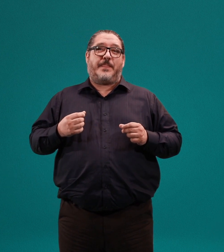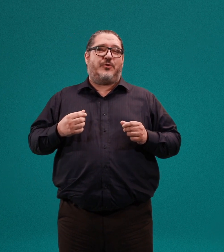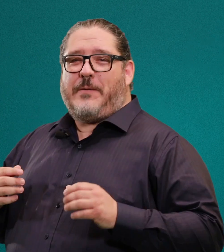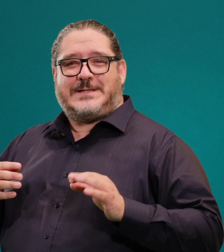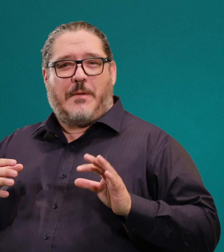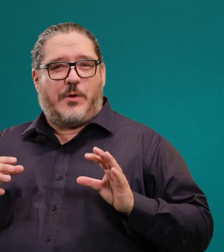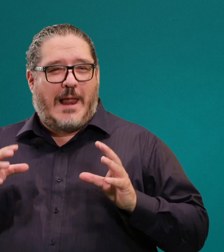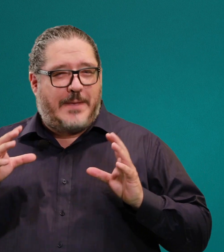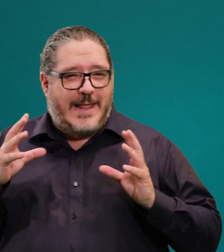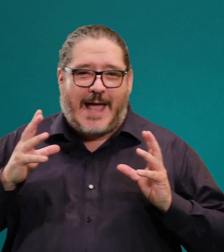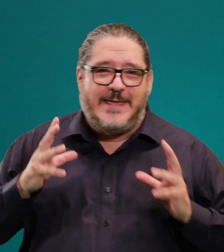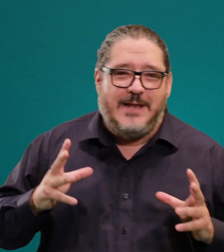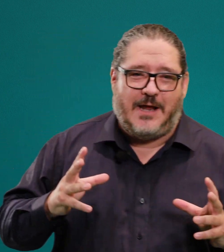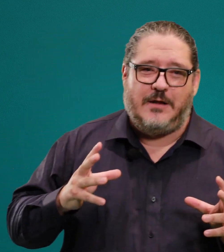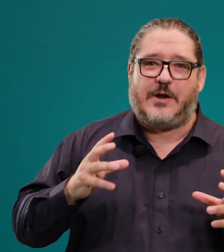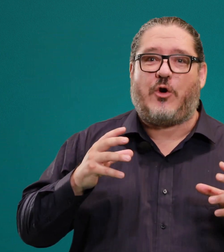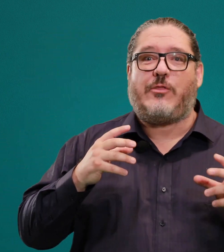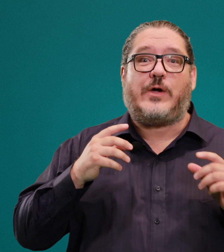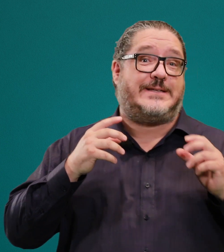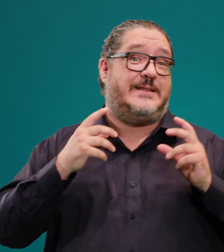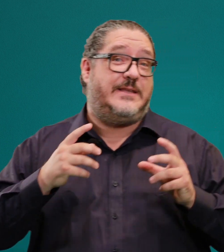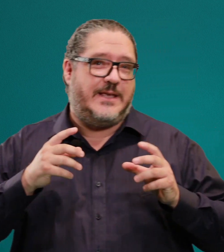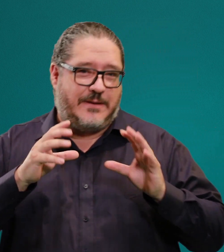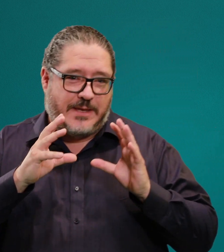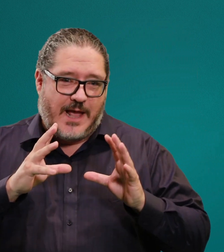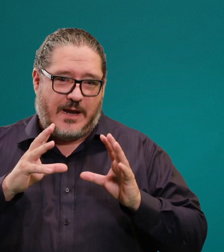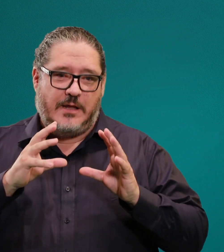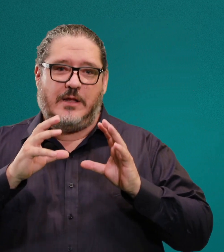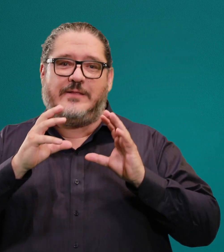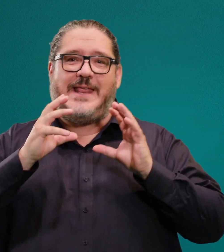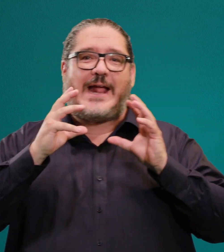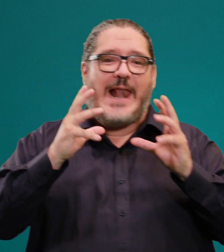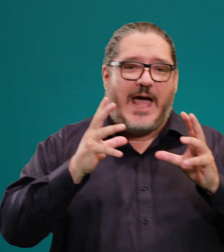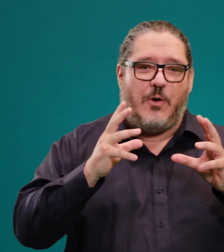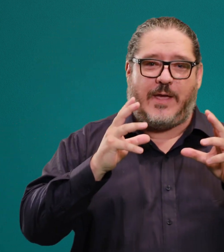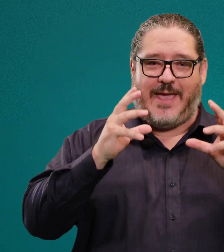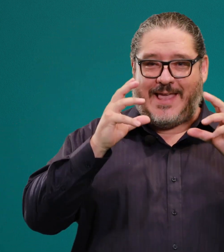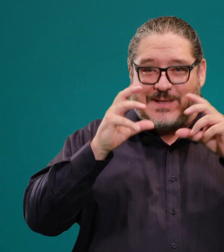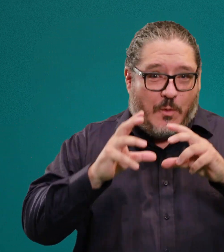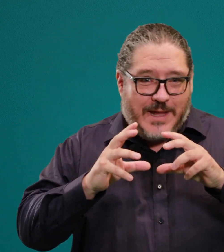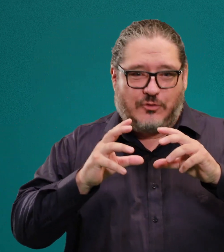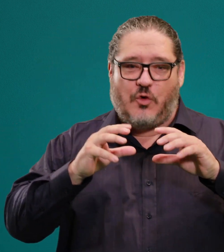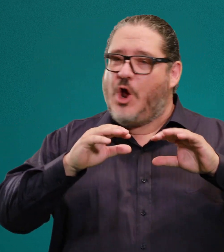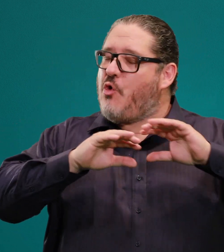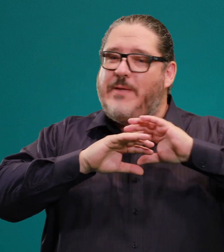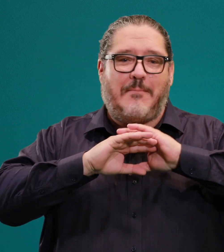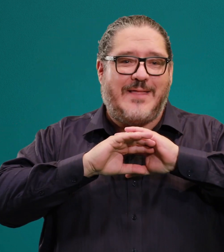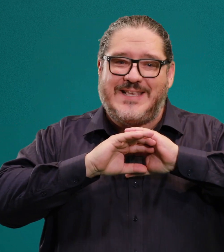Todavía se me pone la piel de gallina, recordando lo que sentí esa mañana. Tenía claro que, en ese momento, no había más de